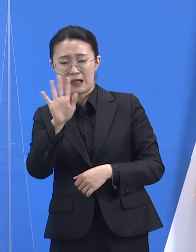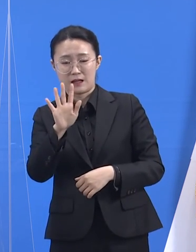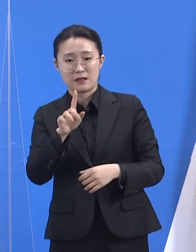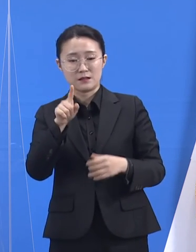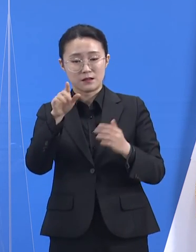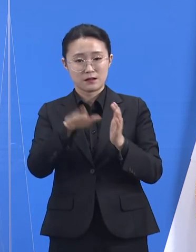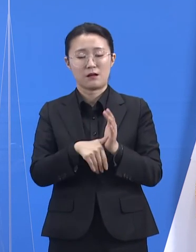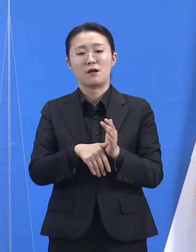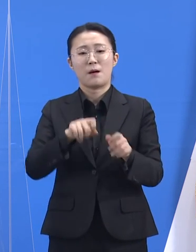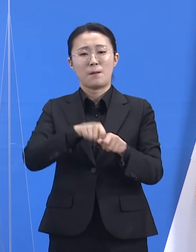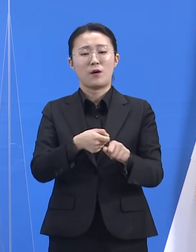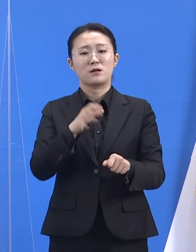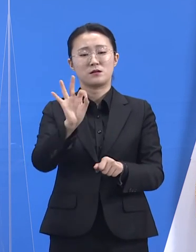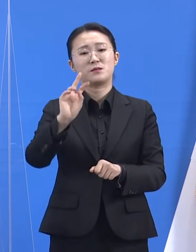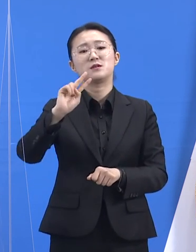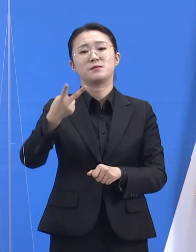있습니다.